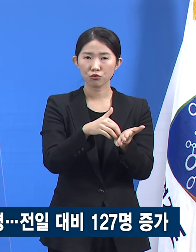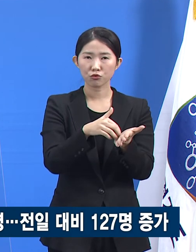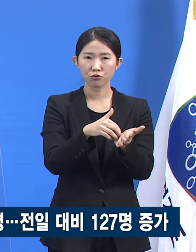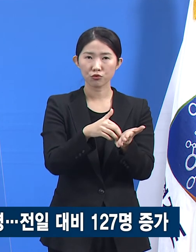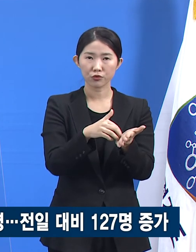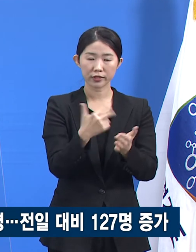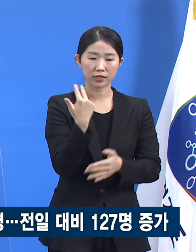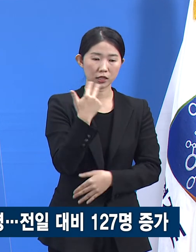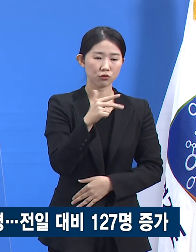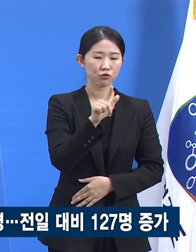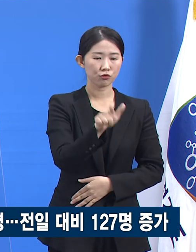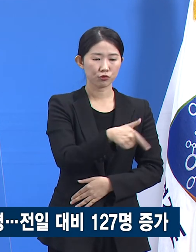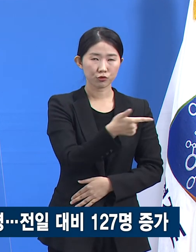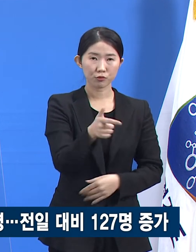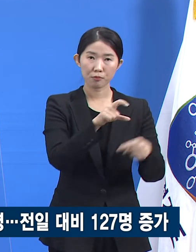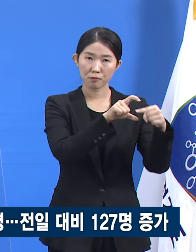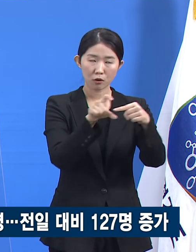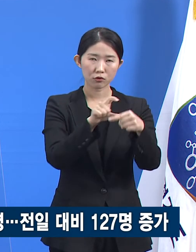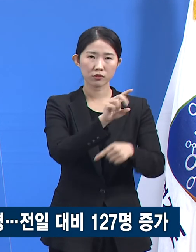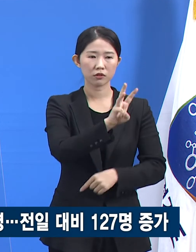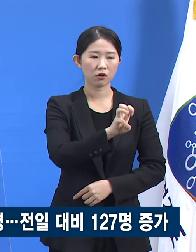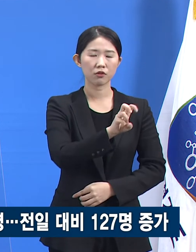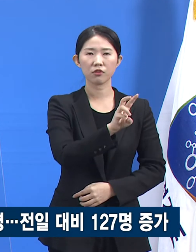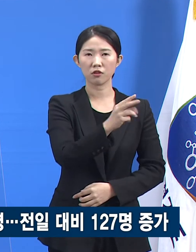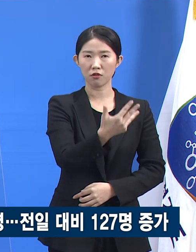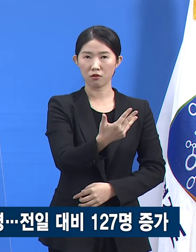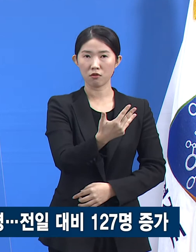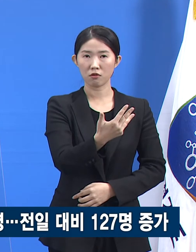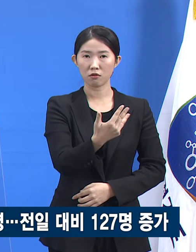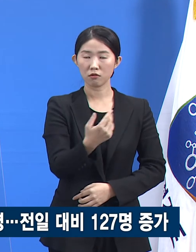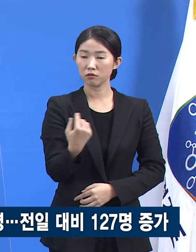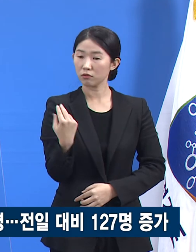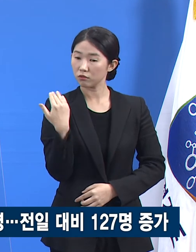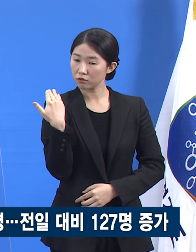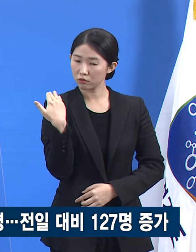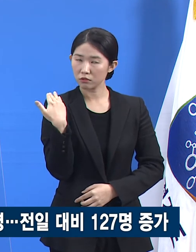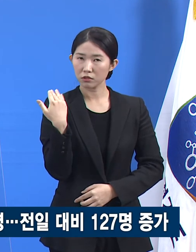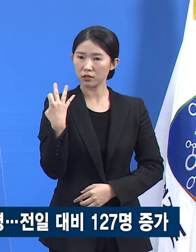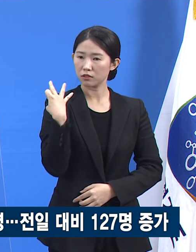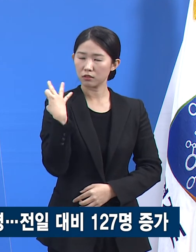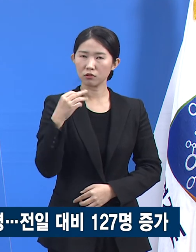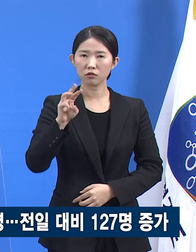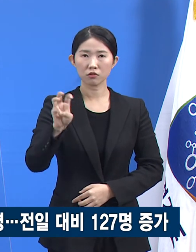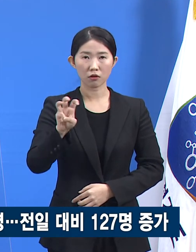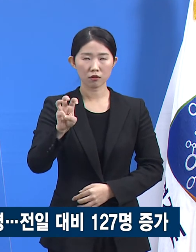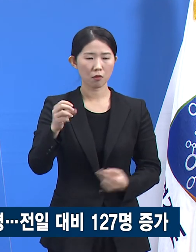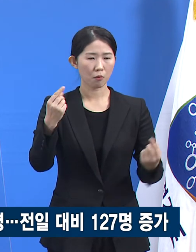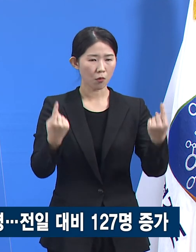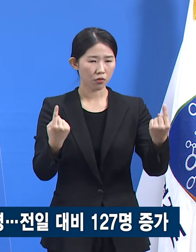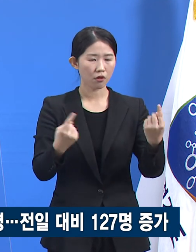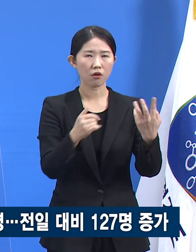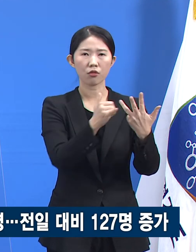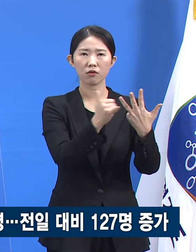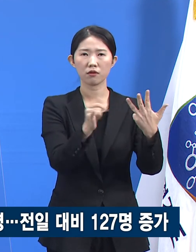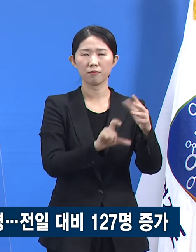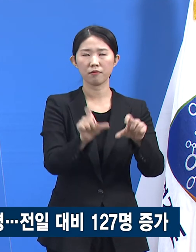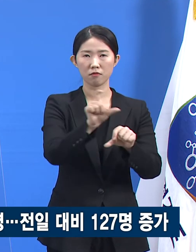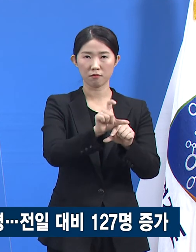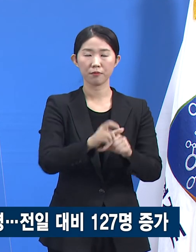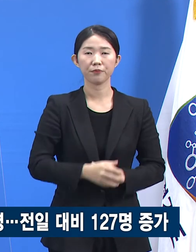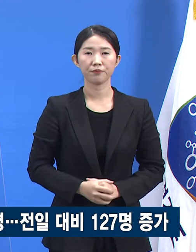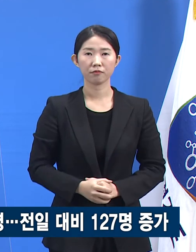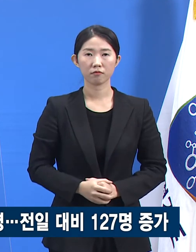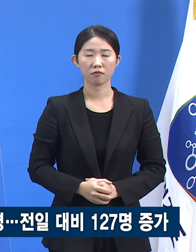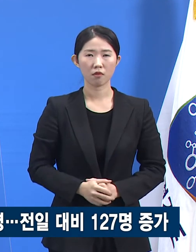38명으로 전주 30명 대비 8명 증가하였습니다. 진단일 당시 감염 경로를 알 수